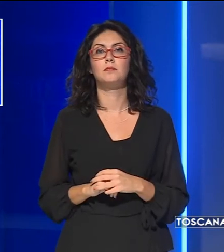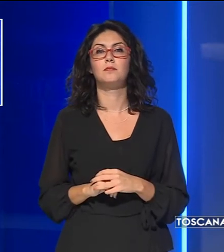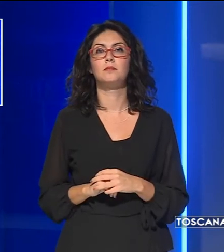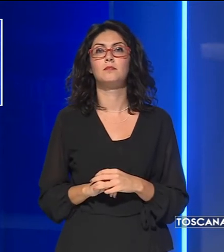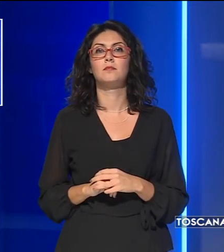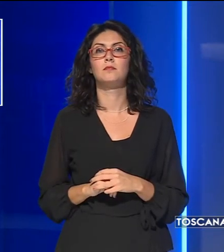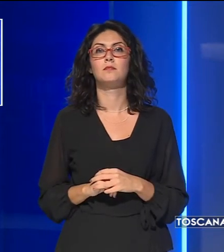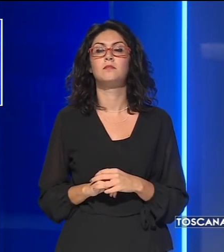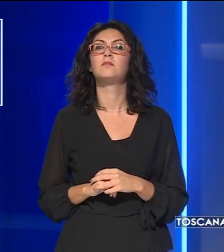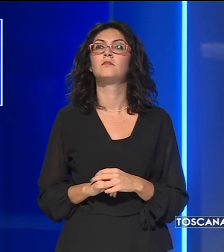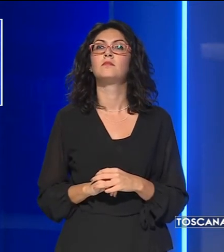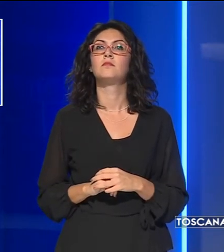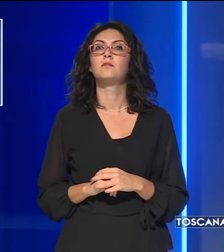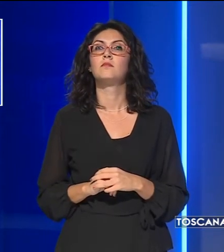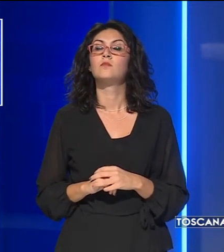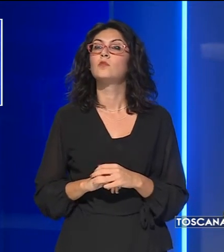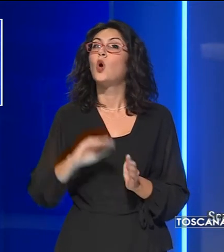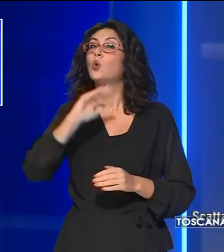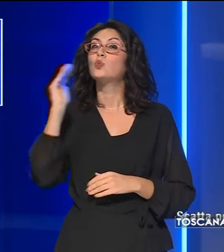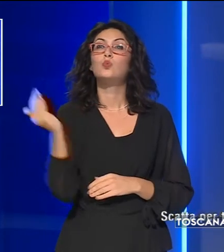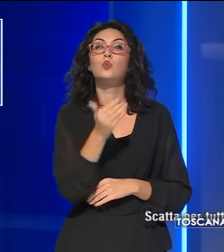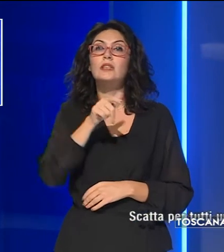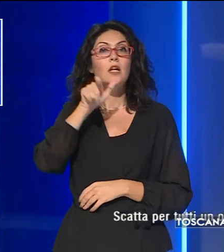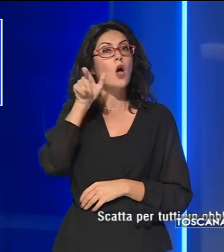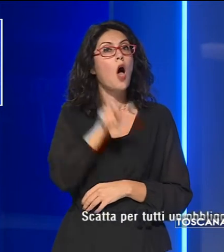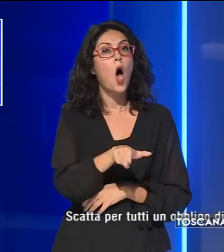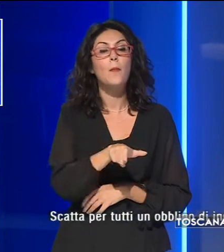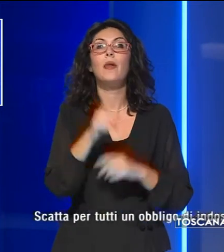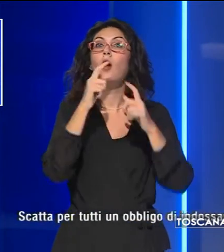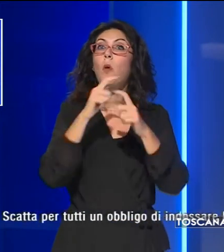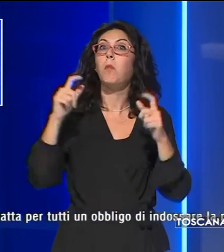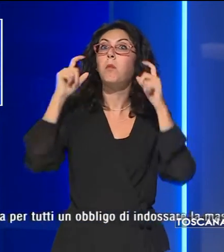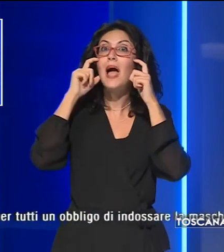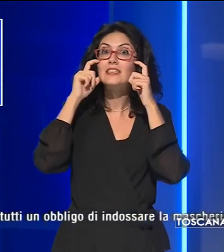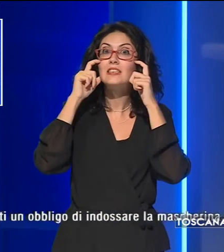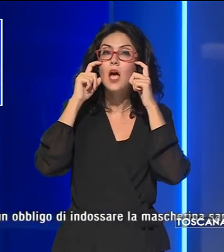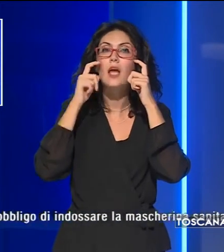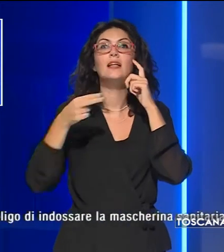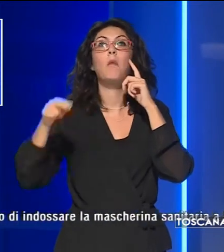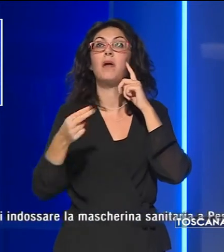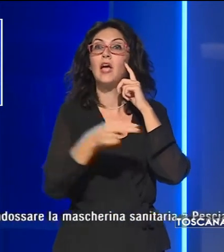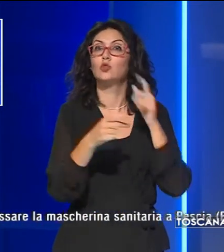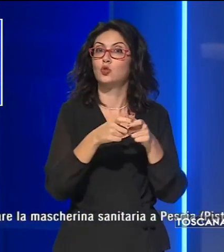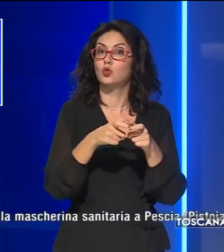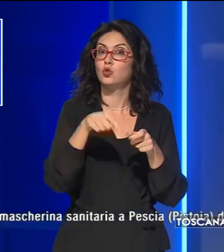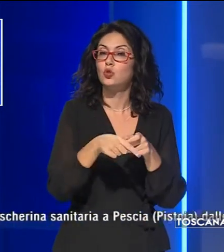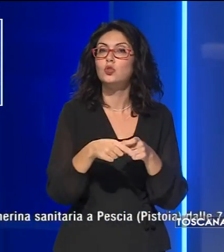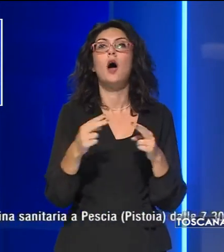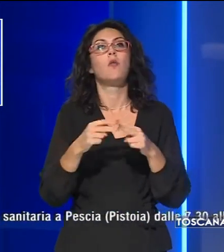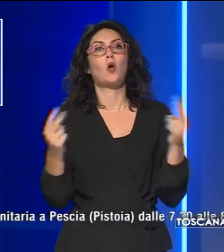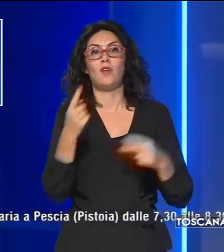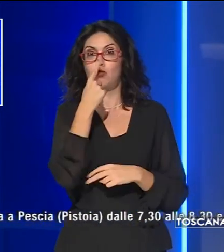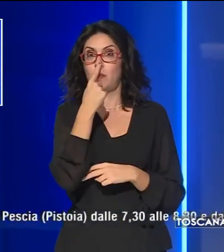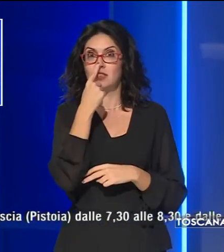E scatta per tutti un obbligo di indossare la mascherina sanitaria Pescia, siamo in provincia di Pistoia,